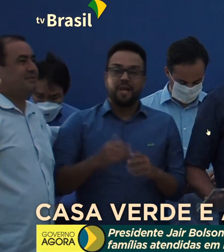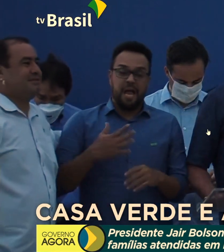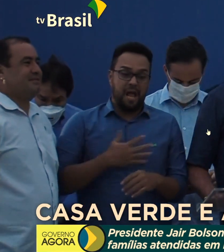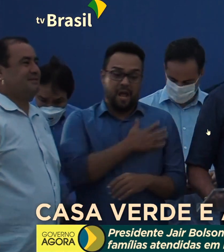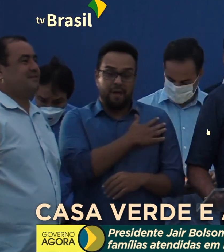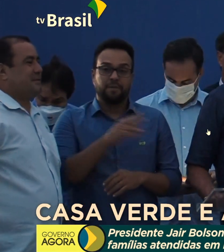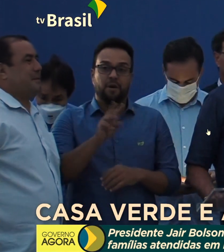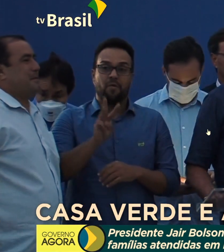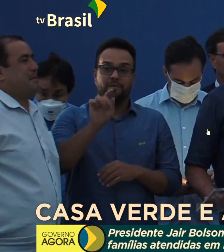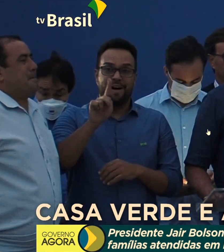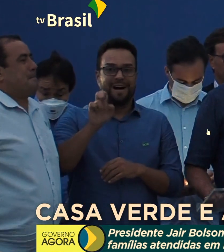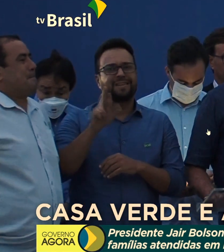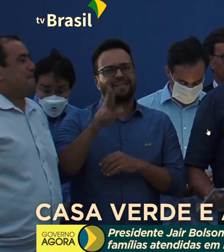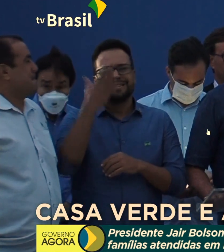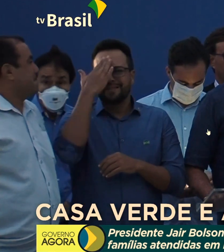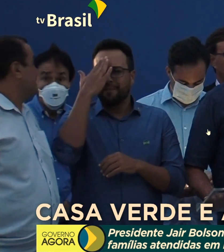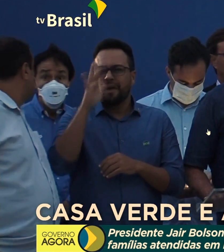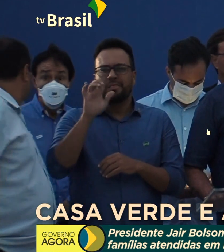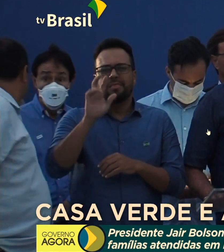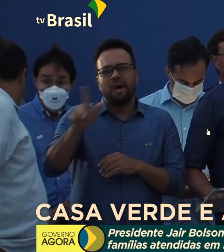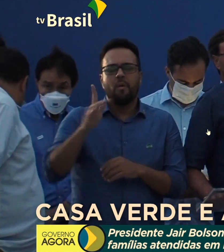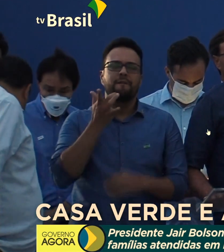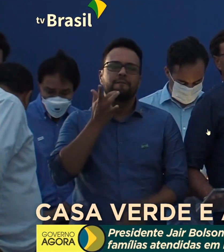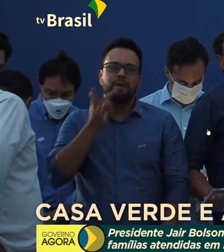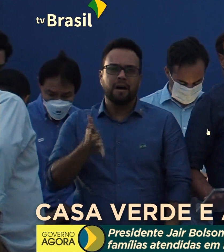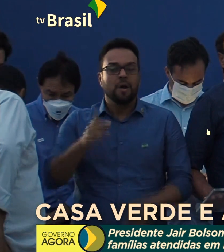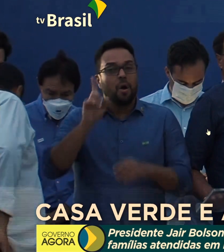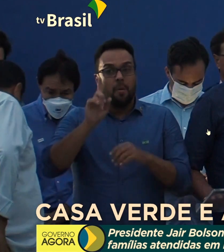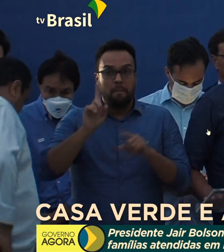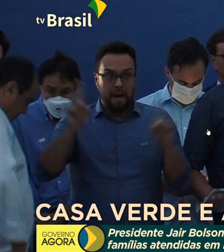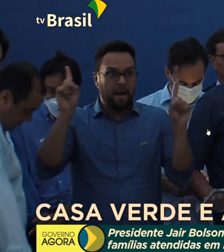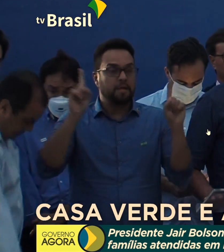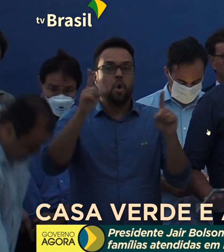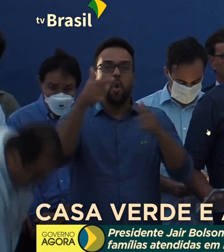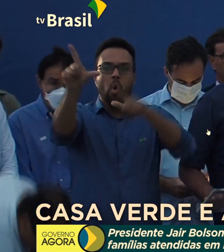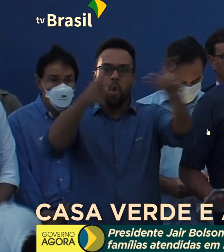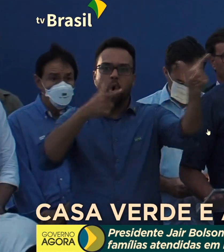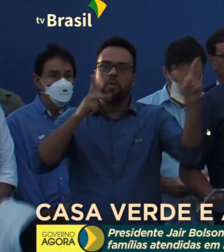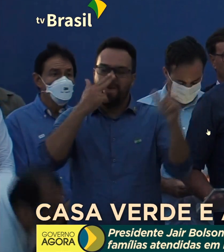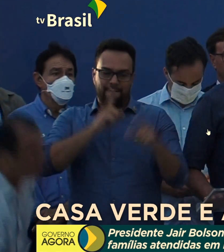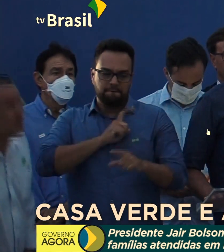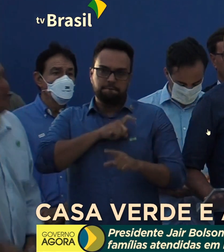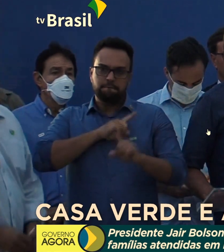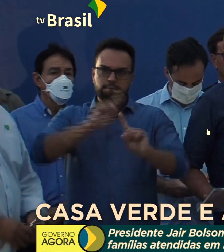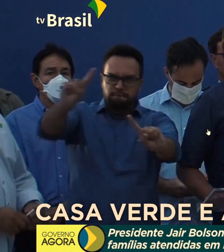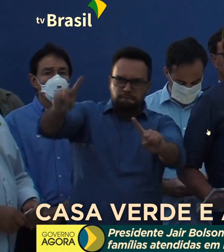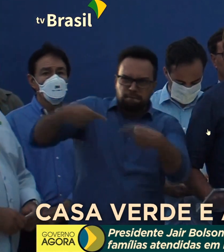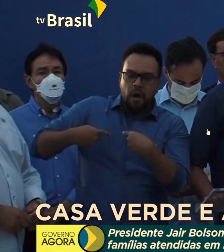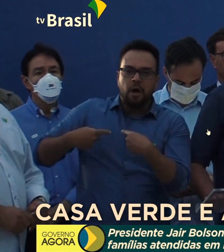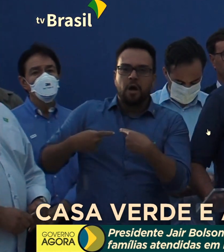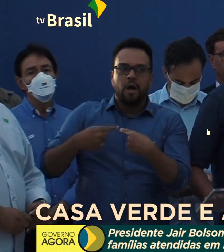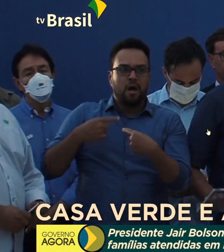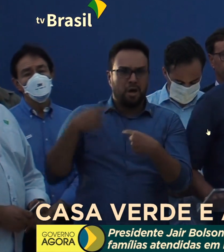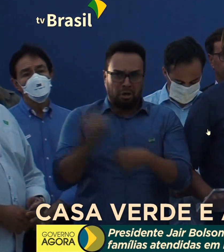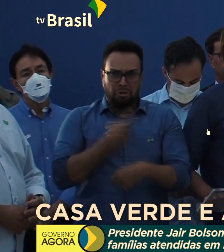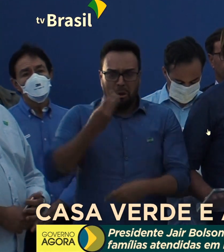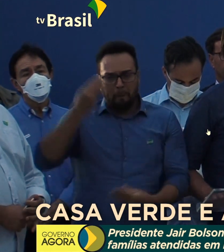seria fácil, mas os inimigos podem ter certeza de uma coisa, nós não nos entregaremos.